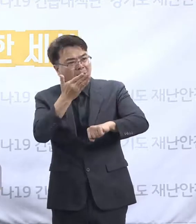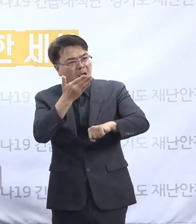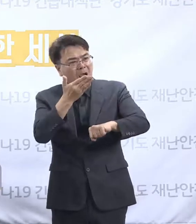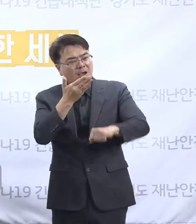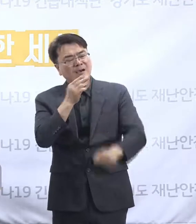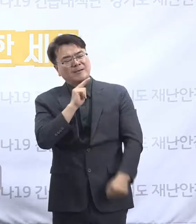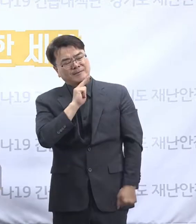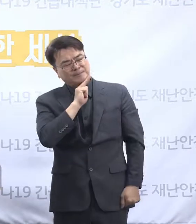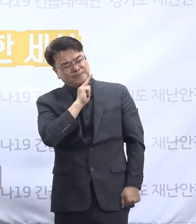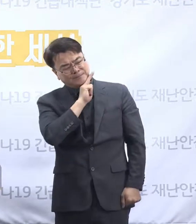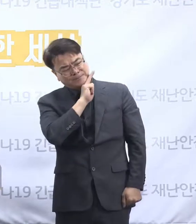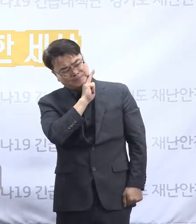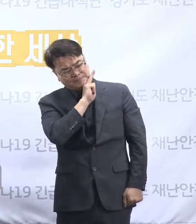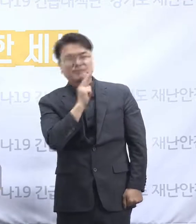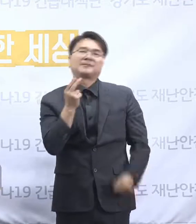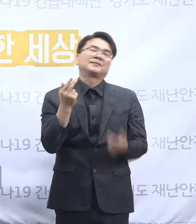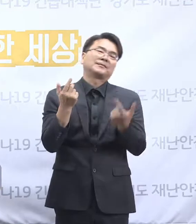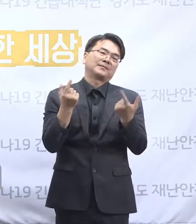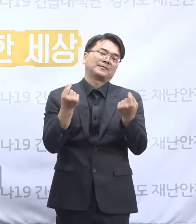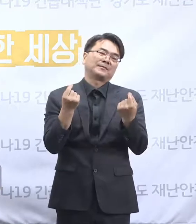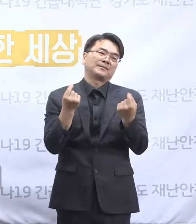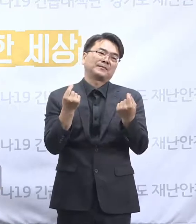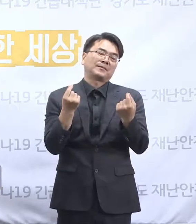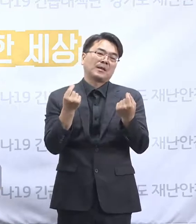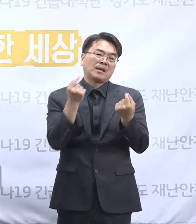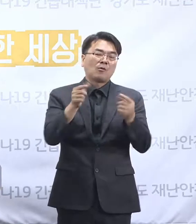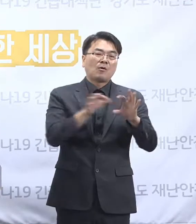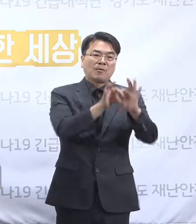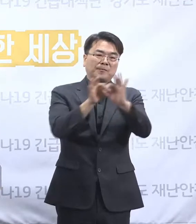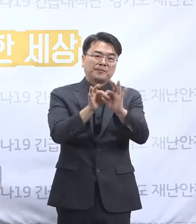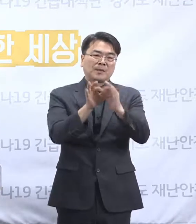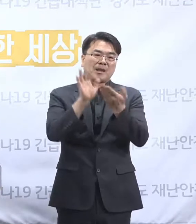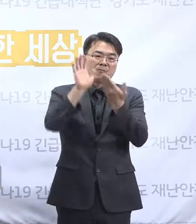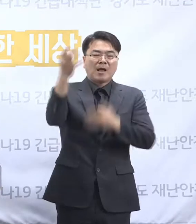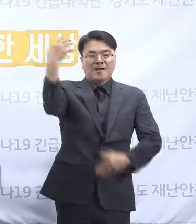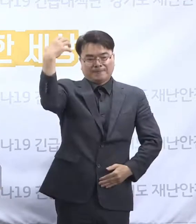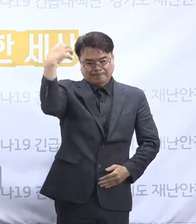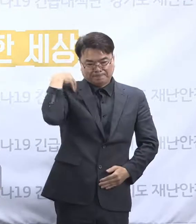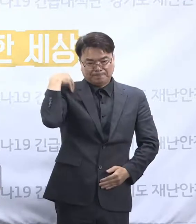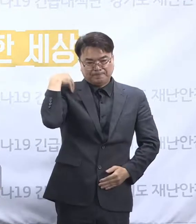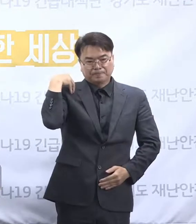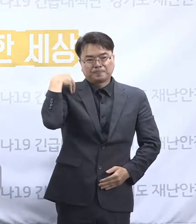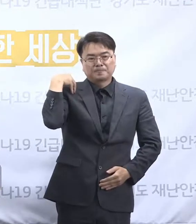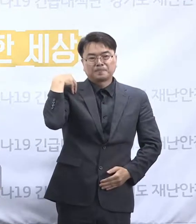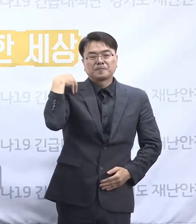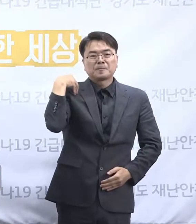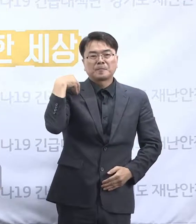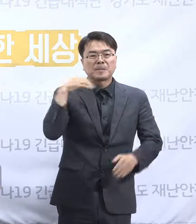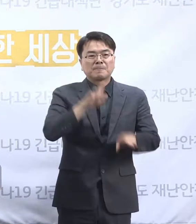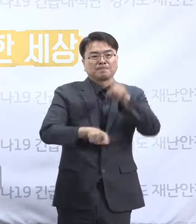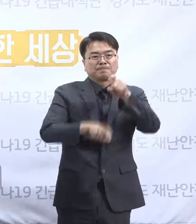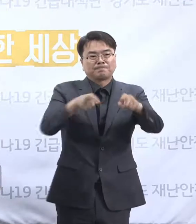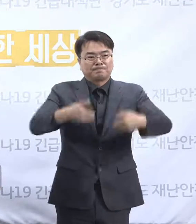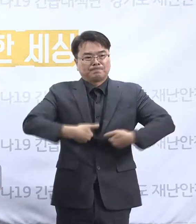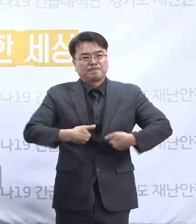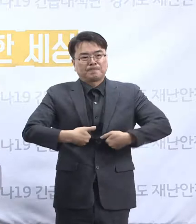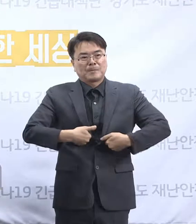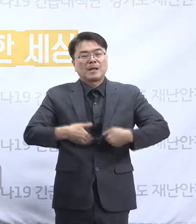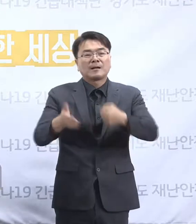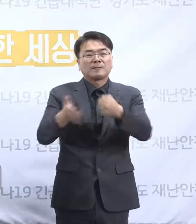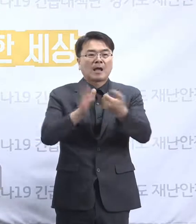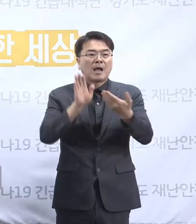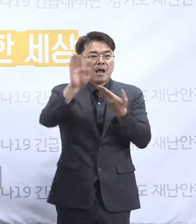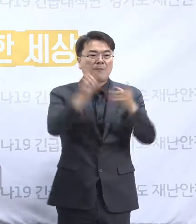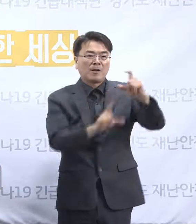의문을 충분히 갖게 한다고 생각을 하고요. 이에 관련돼서는 충분히 책임을 물어야 된다고 생각합니다. 그래서 더 이상